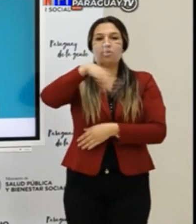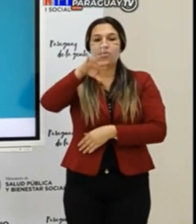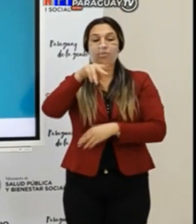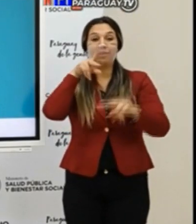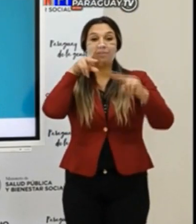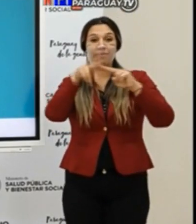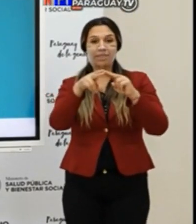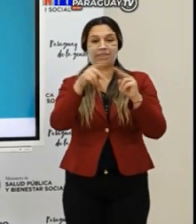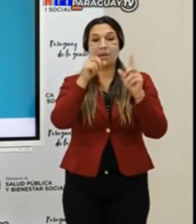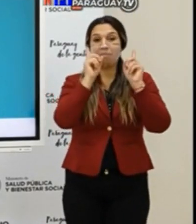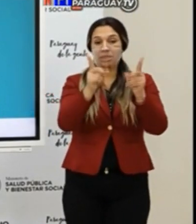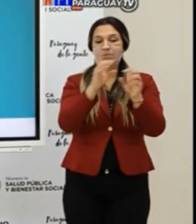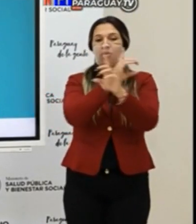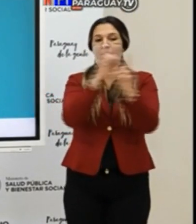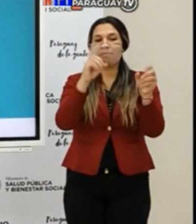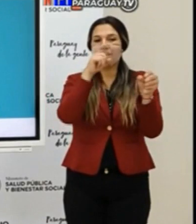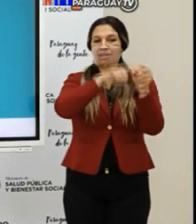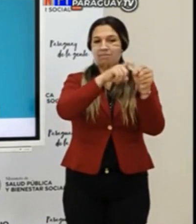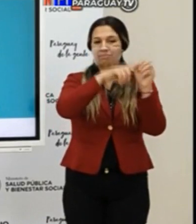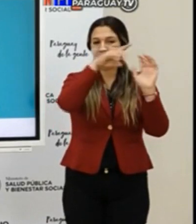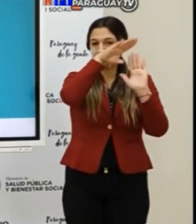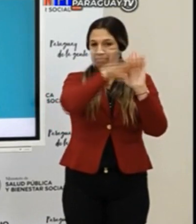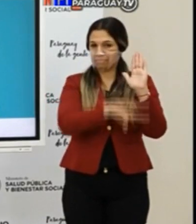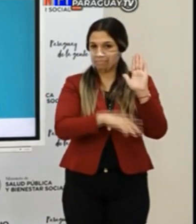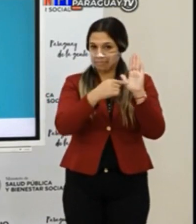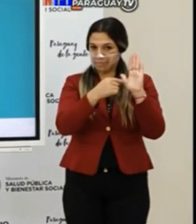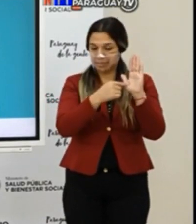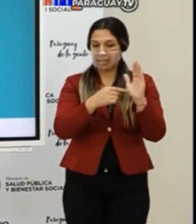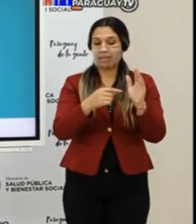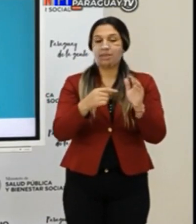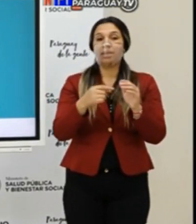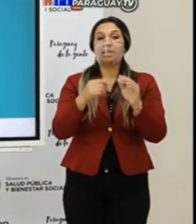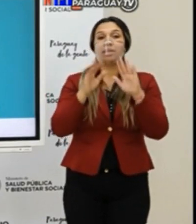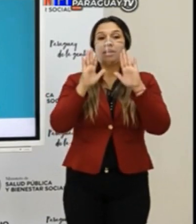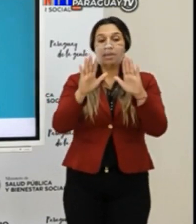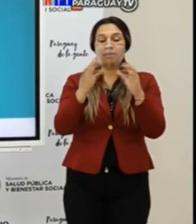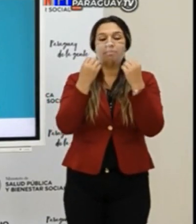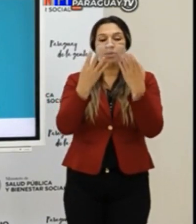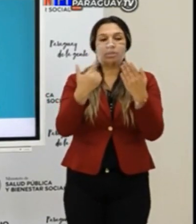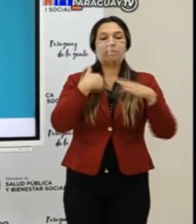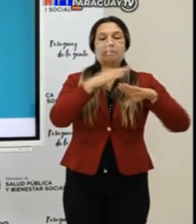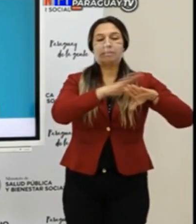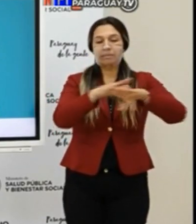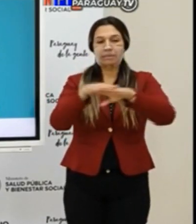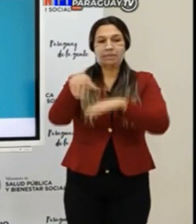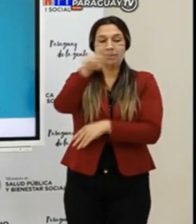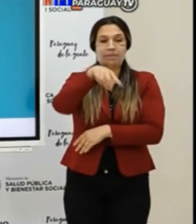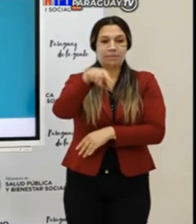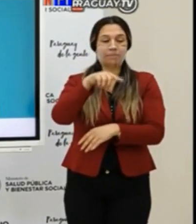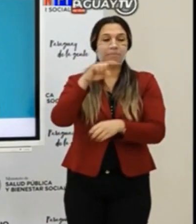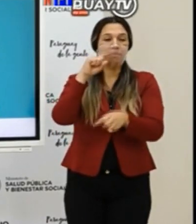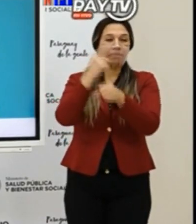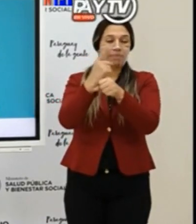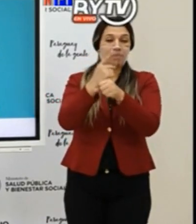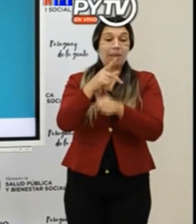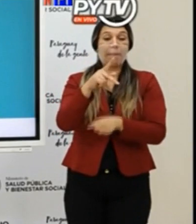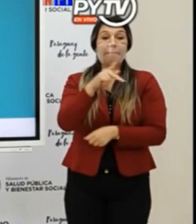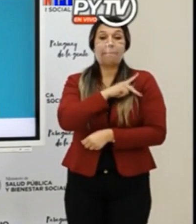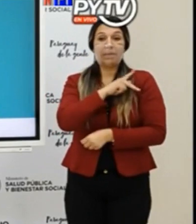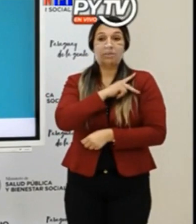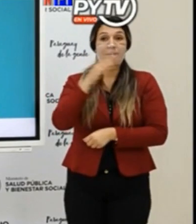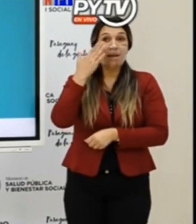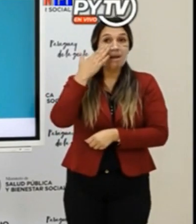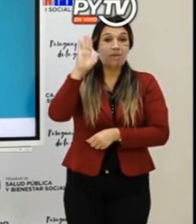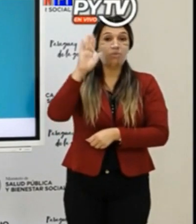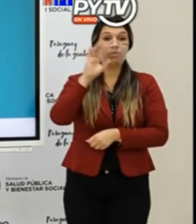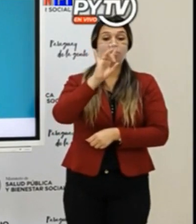personas. Instamos principalmente a que las personas adultas